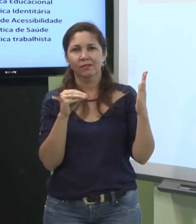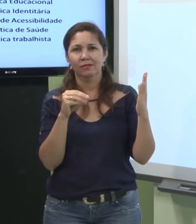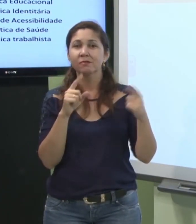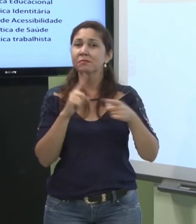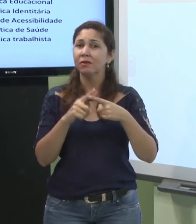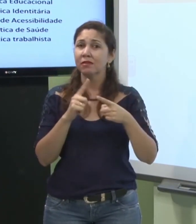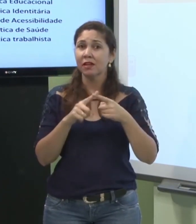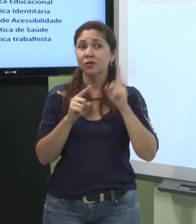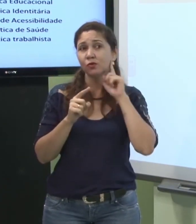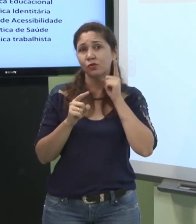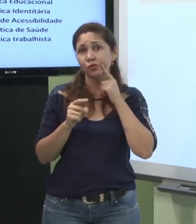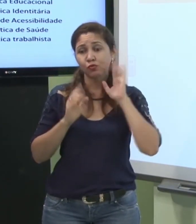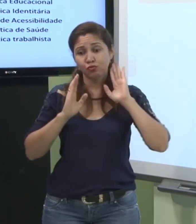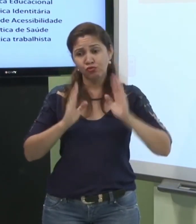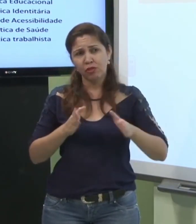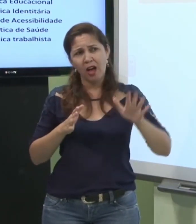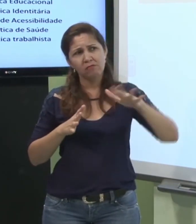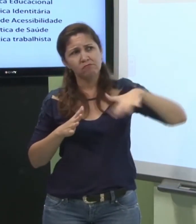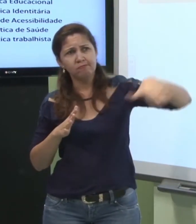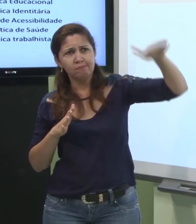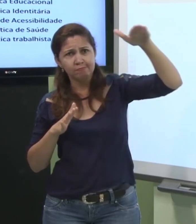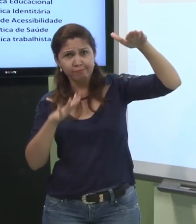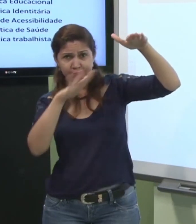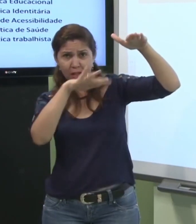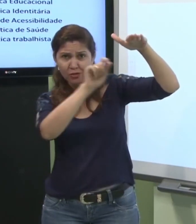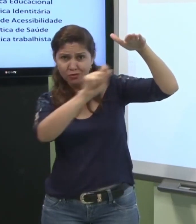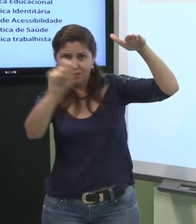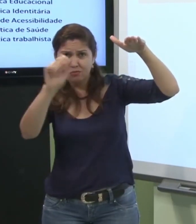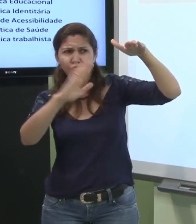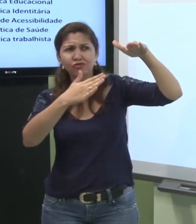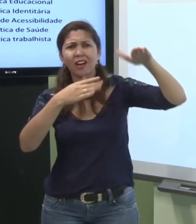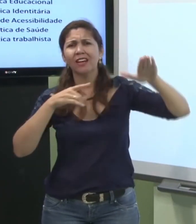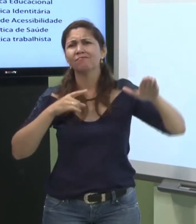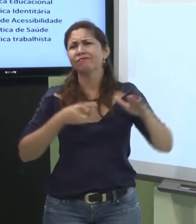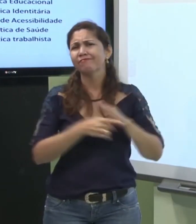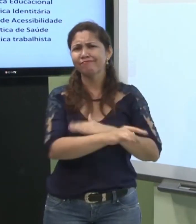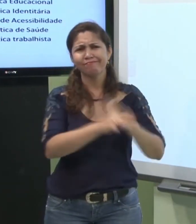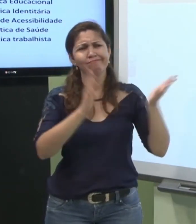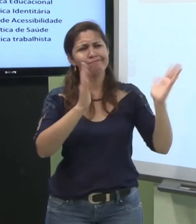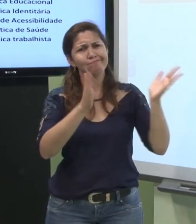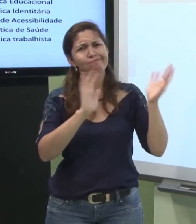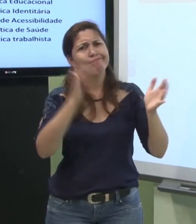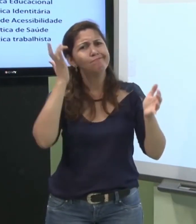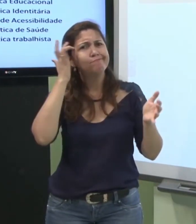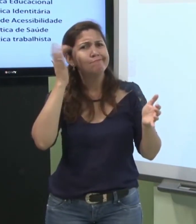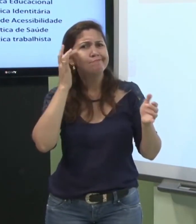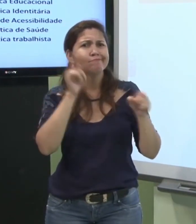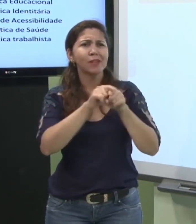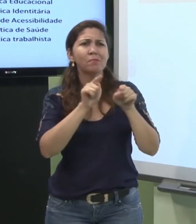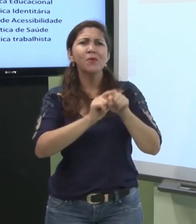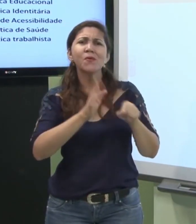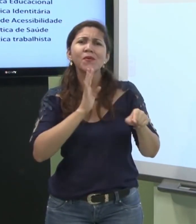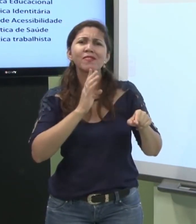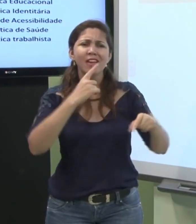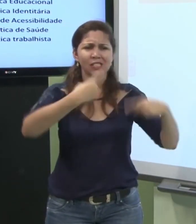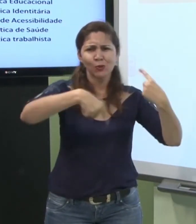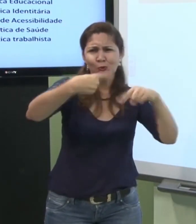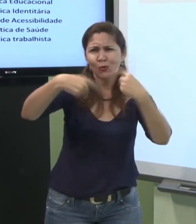de vida mas são surdos adultos que já são fluentes em línguas de sinais são